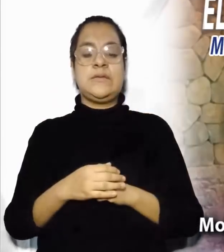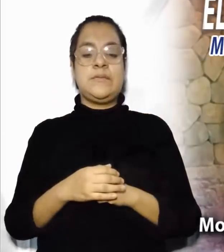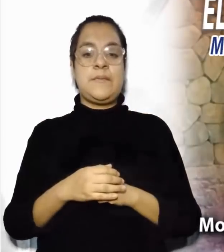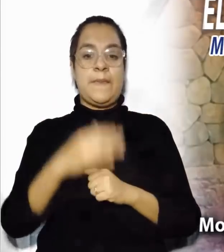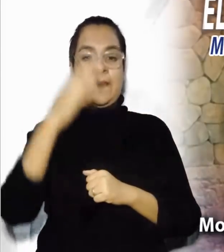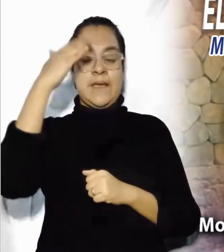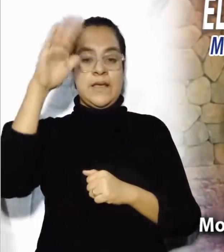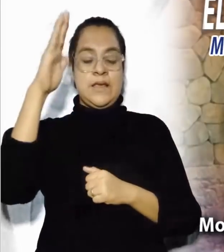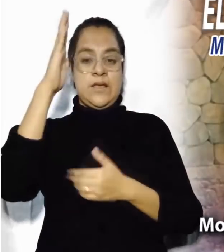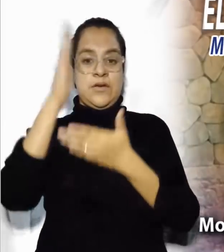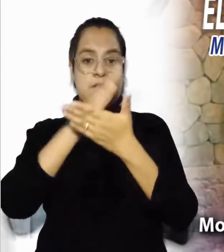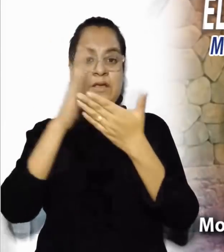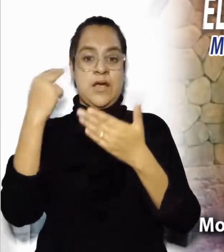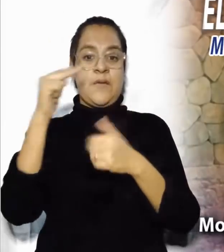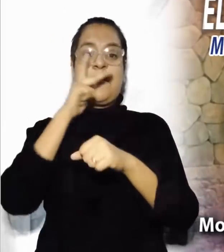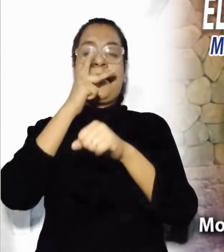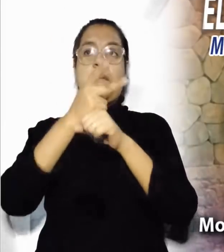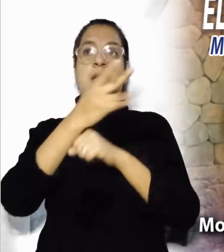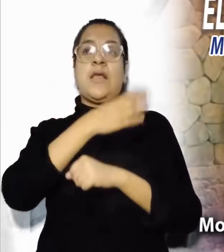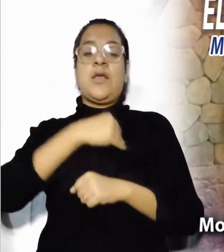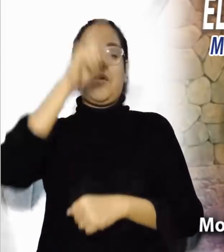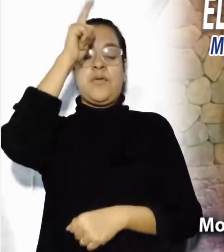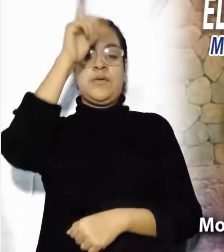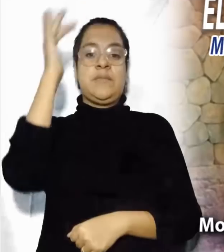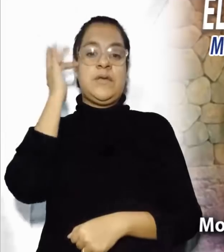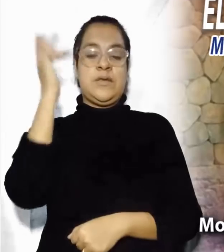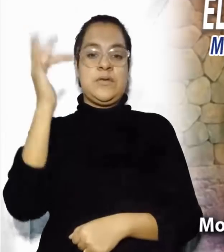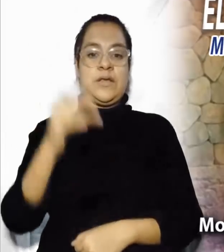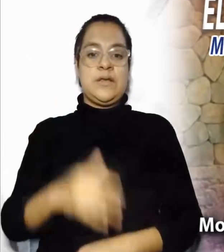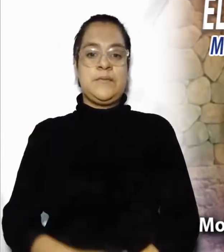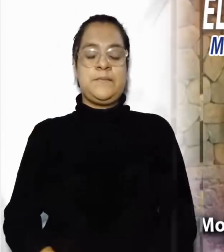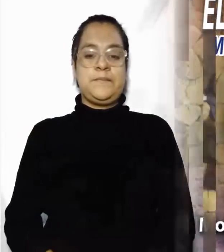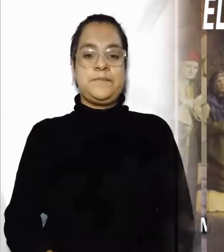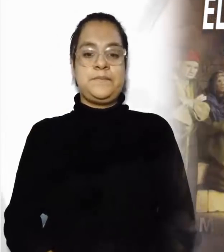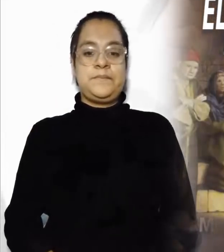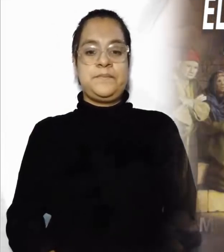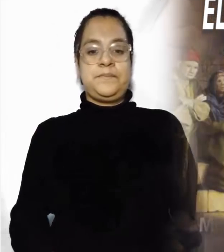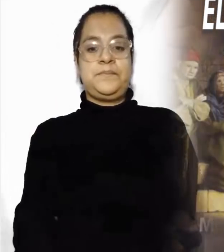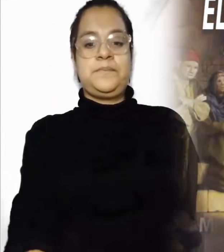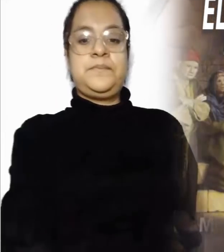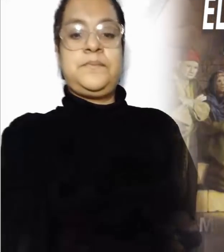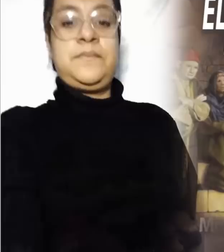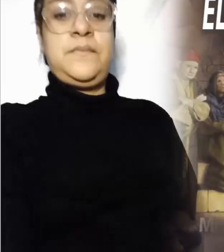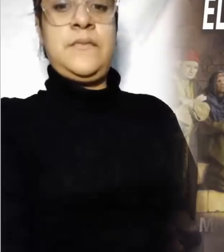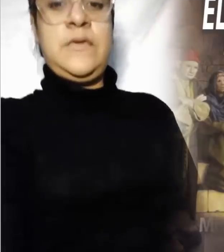El Señor te bendiga en nombre del Padre y del Hijo y del Espíritu Santo.